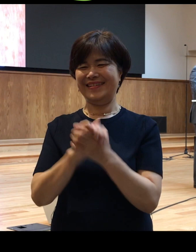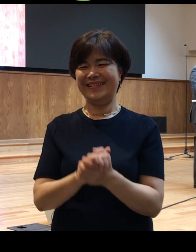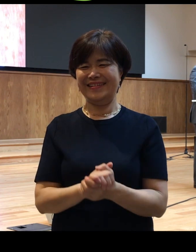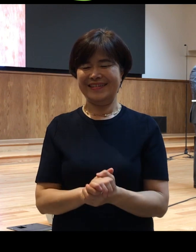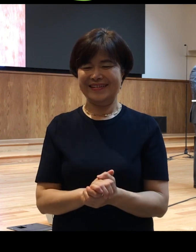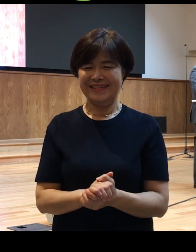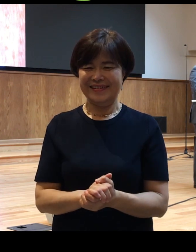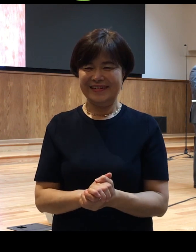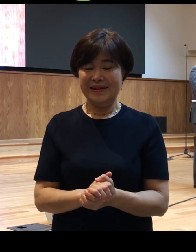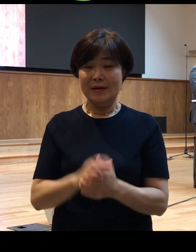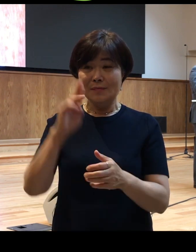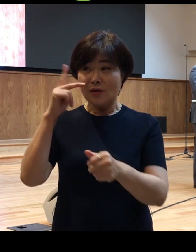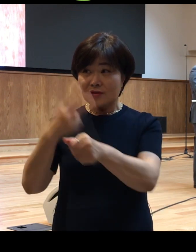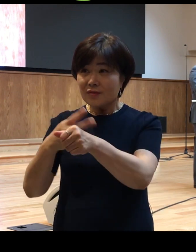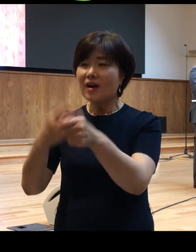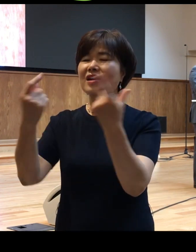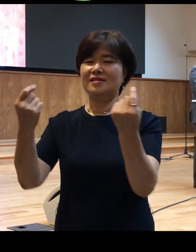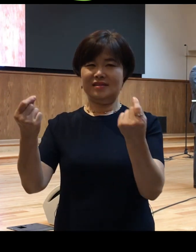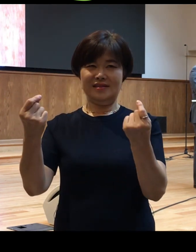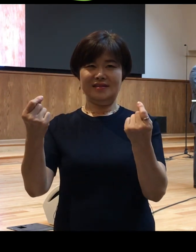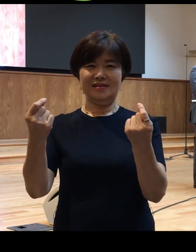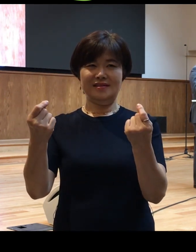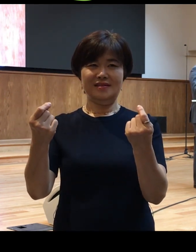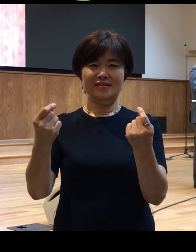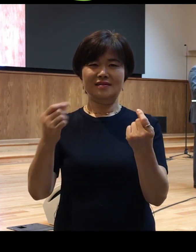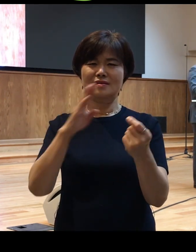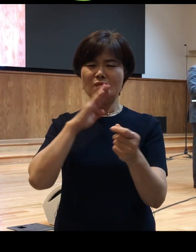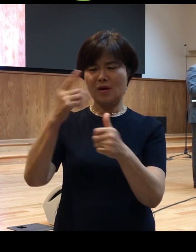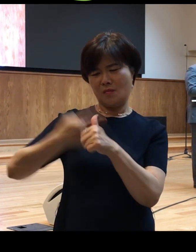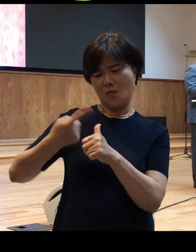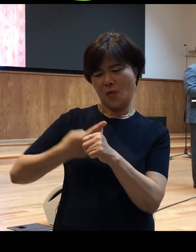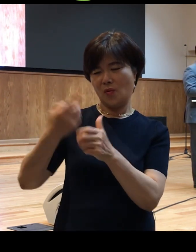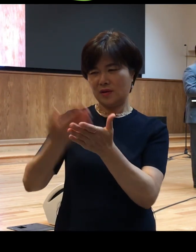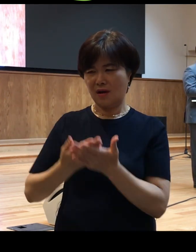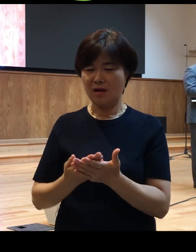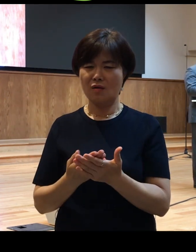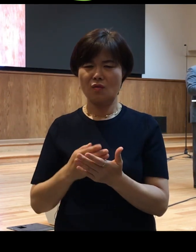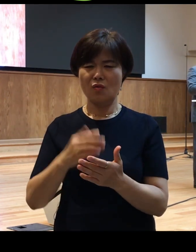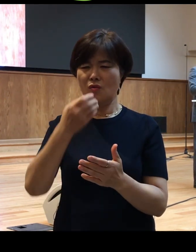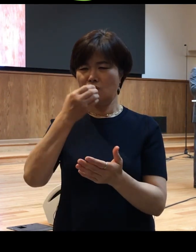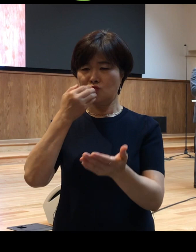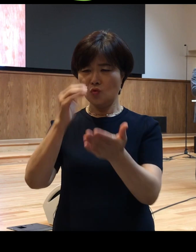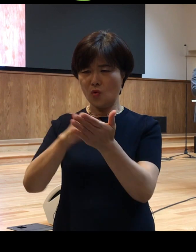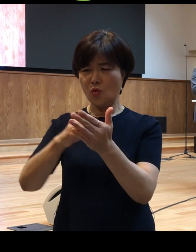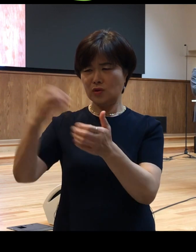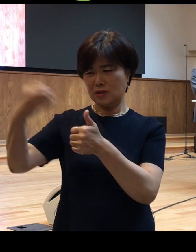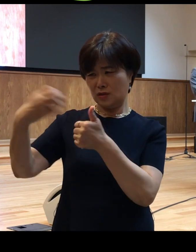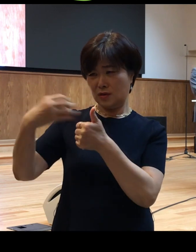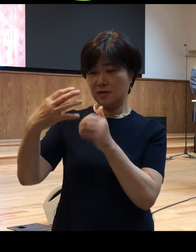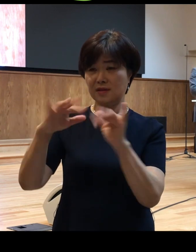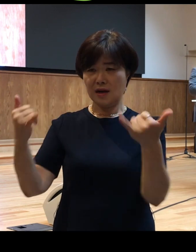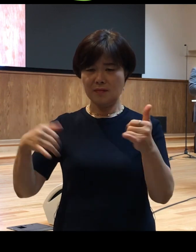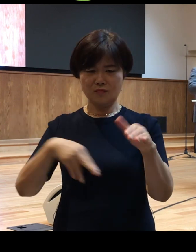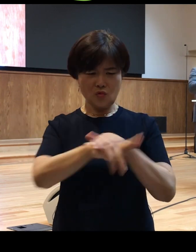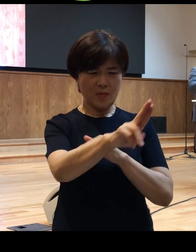바울과 같이 모욕당하고 돌로 치려고 하는 사람들 앞에서 내 인생의 가장